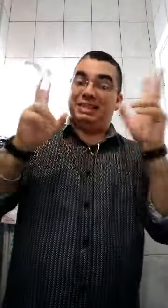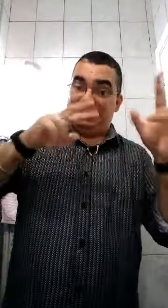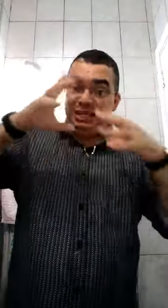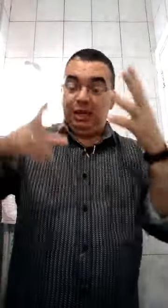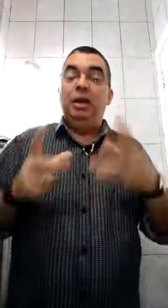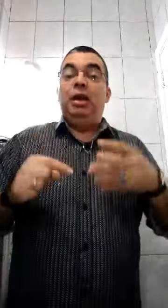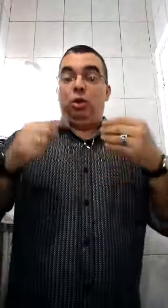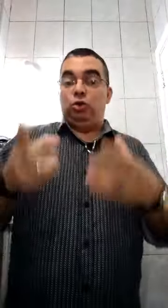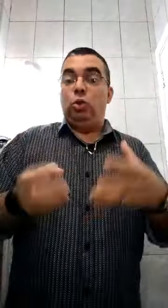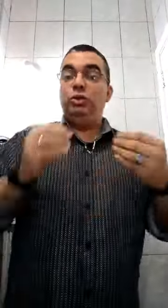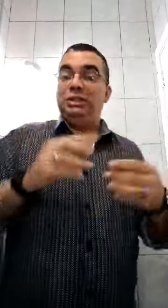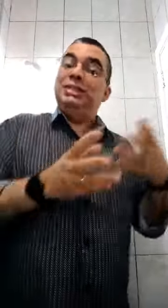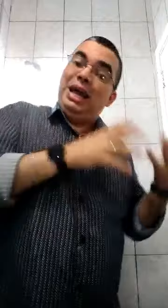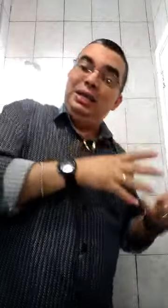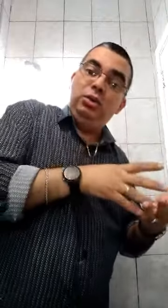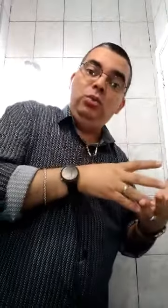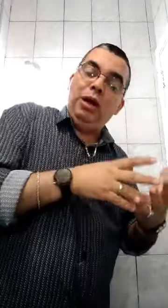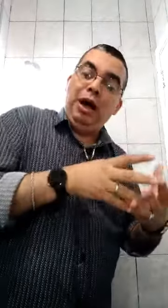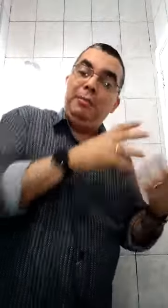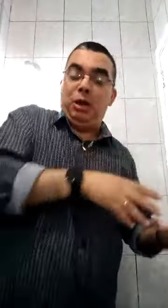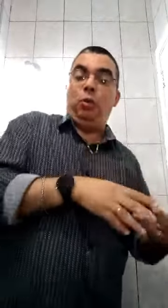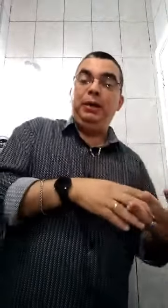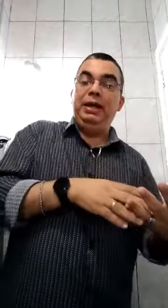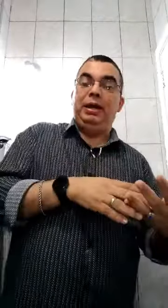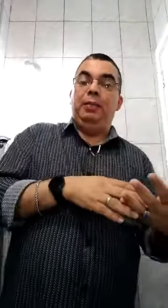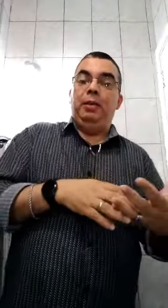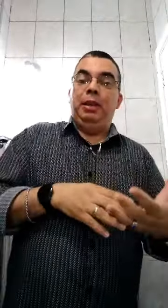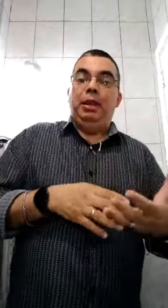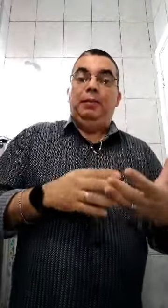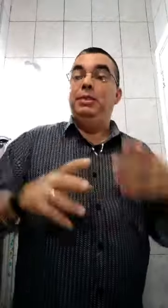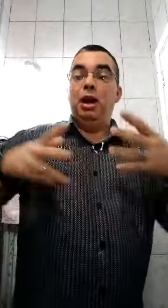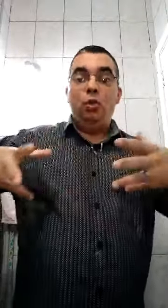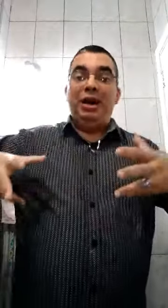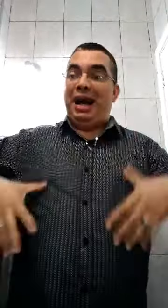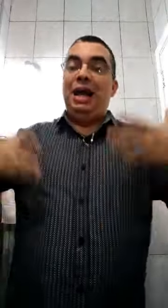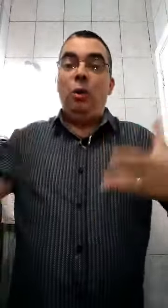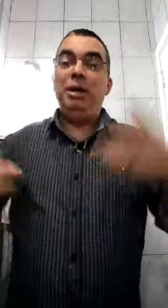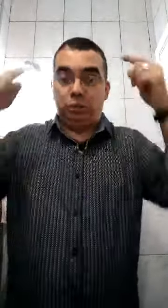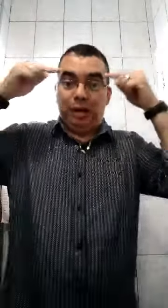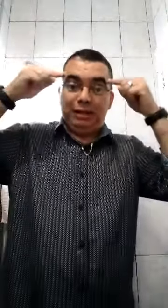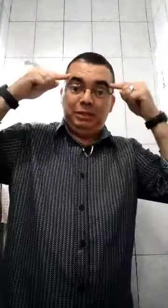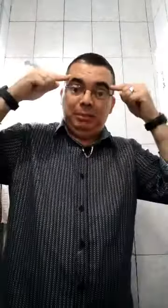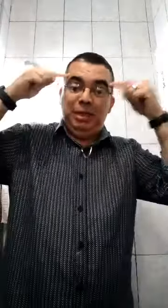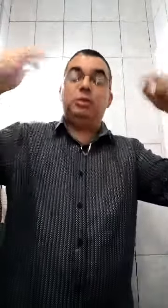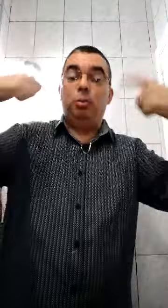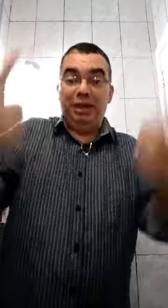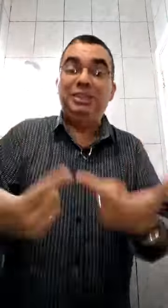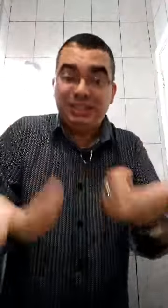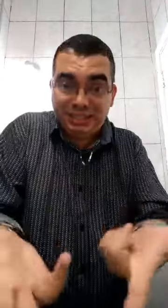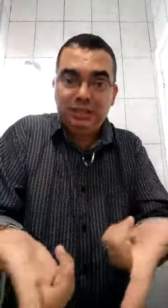si, eu estou, sim, traindo a minha companheira. Não carnalmente, mas mentalmente, sim,